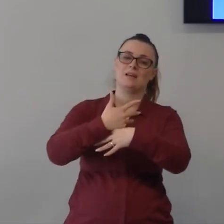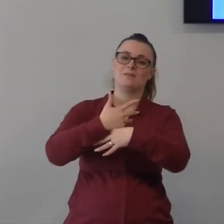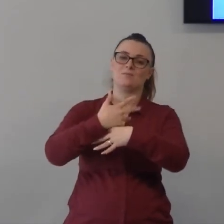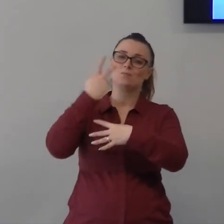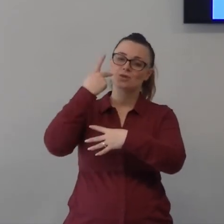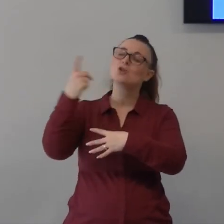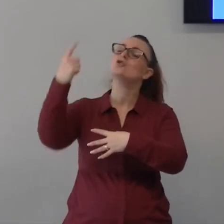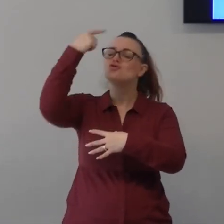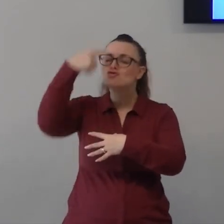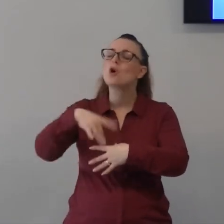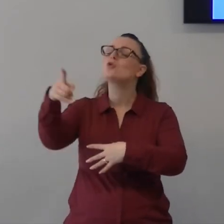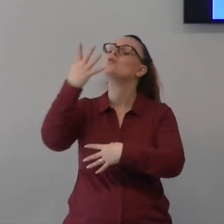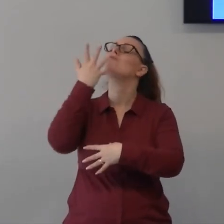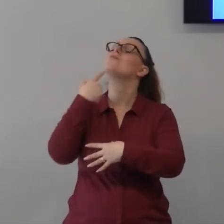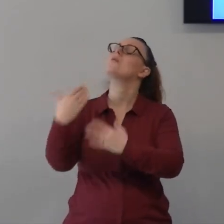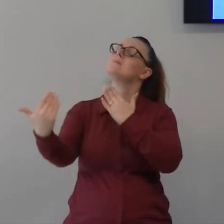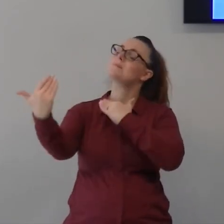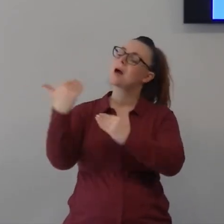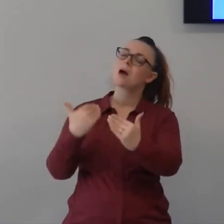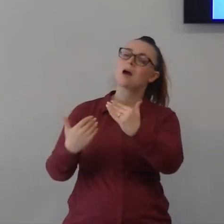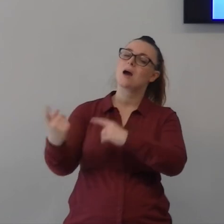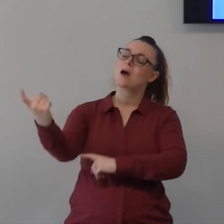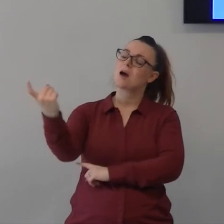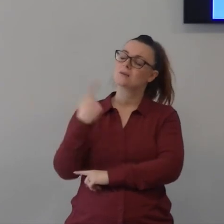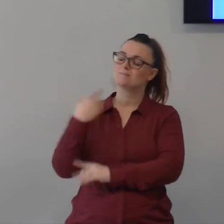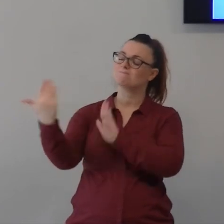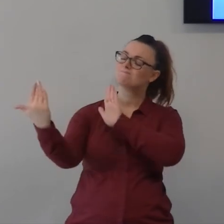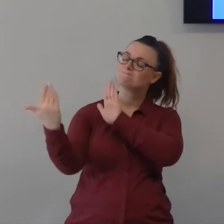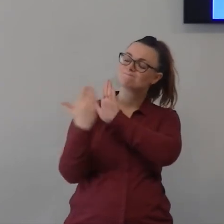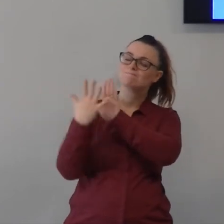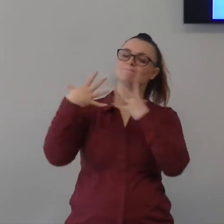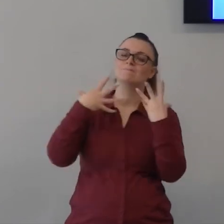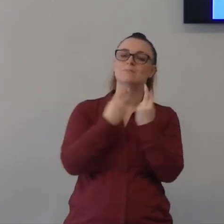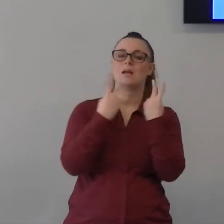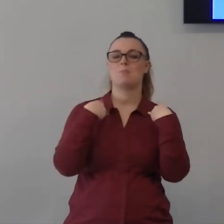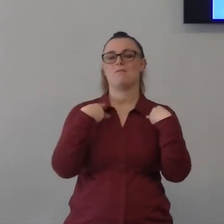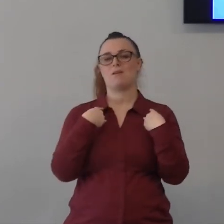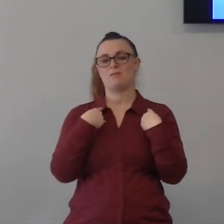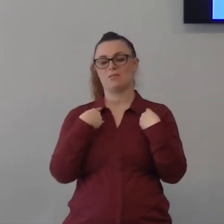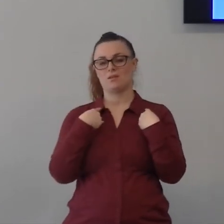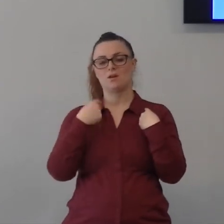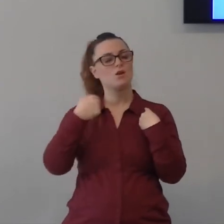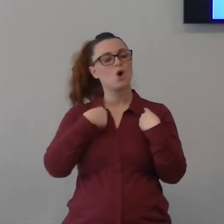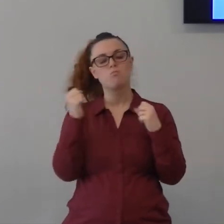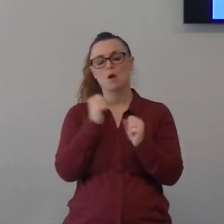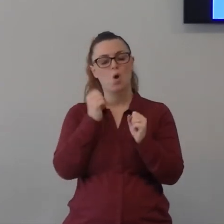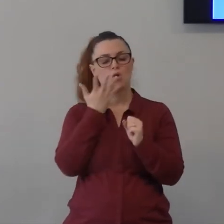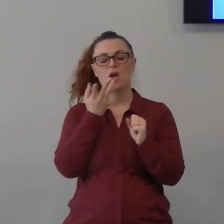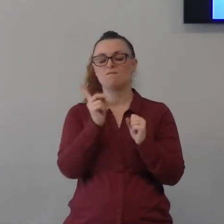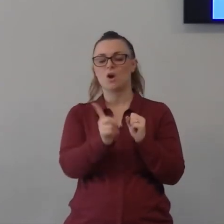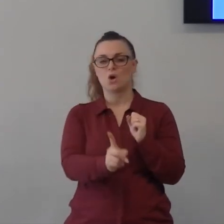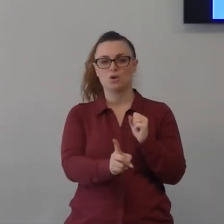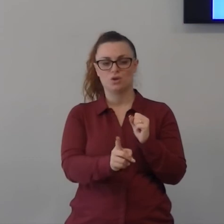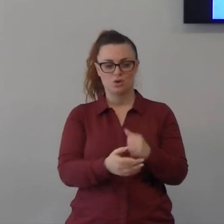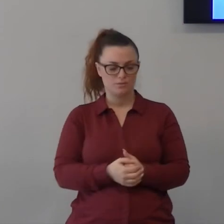tu vuoi arrivare e vuoi coinvolgerti con la mia vita e signore io non avrò paura non avrò paura